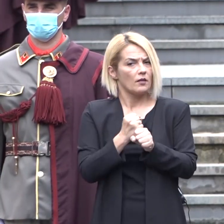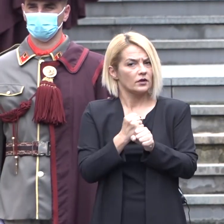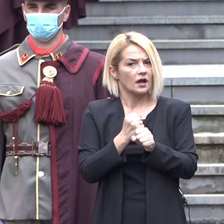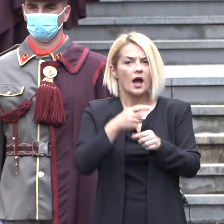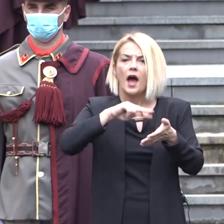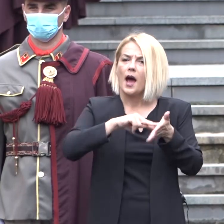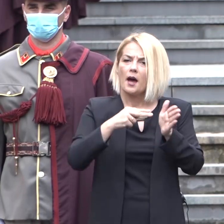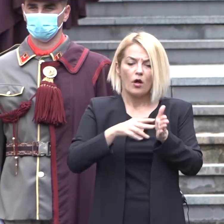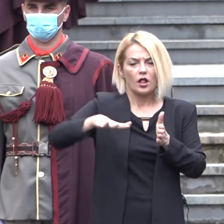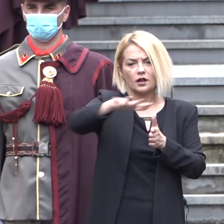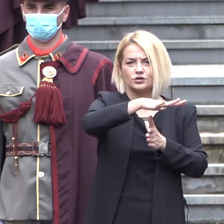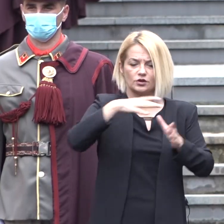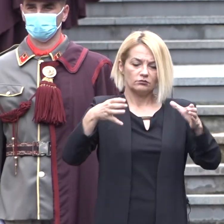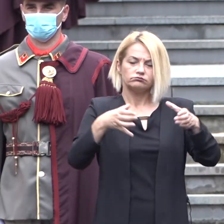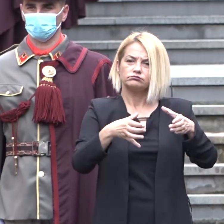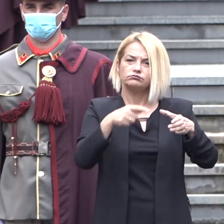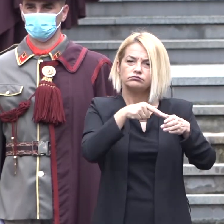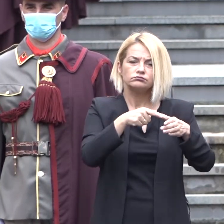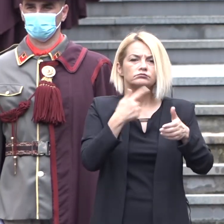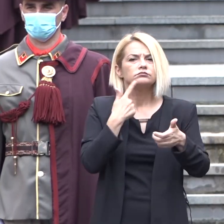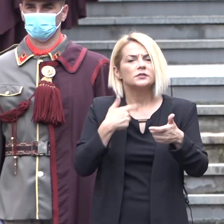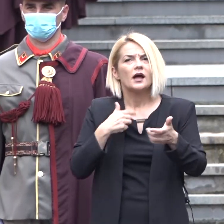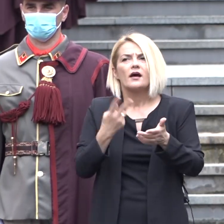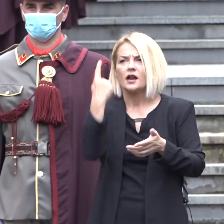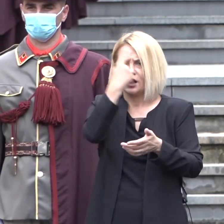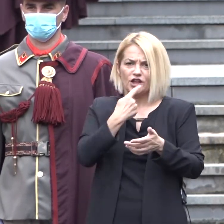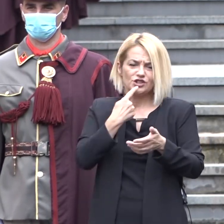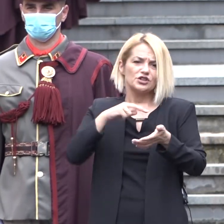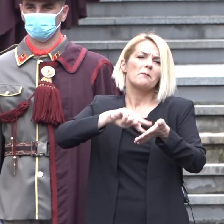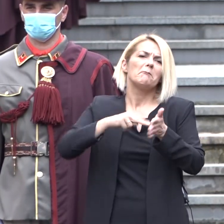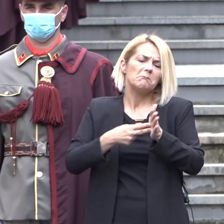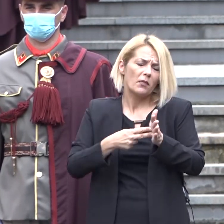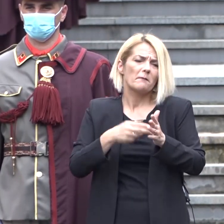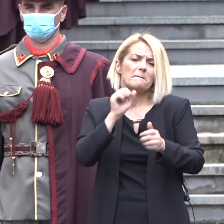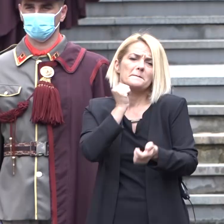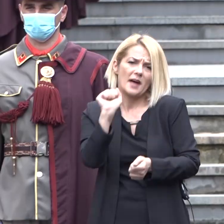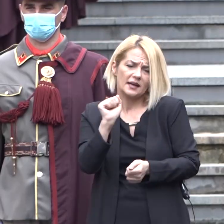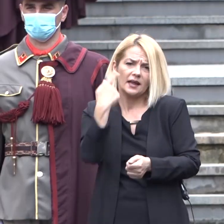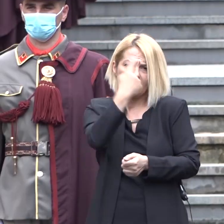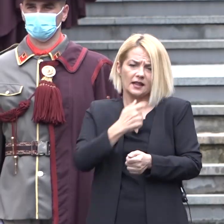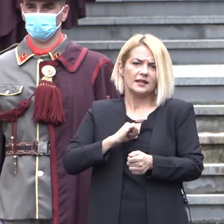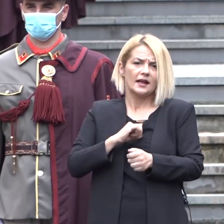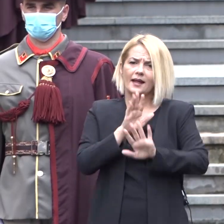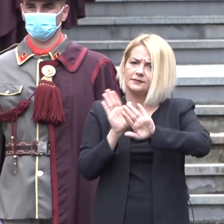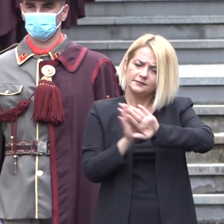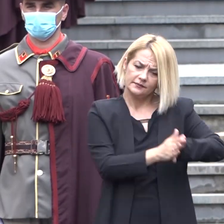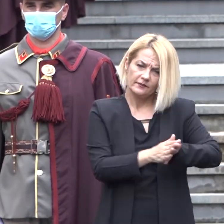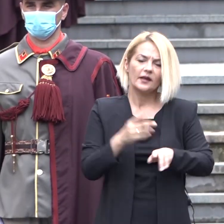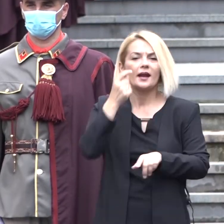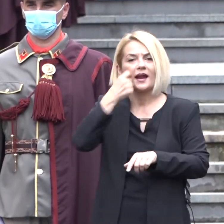ако во политичката арена приоритет ни са само нашите лични и партијски интереси, наместо националните и државните.